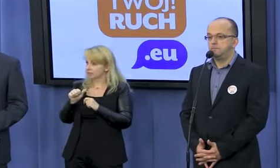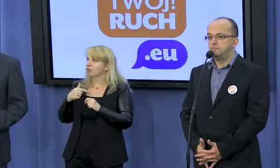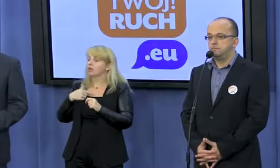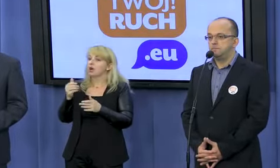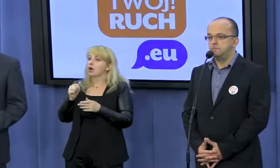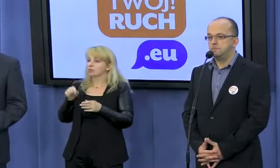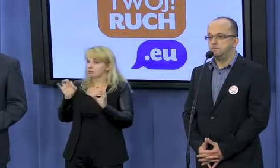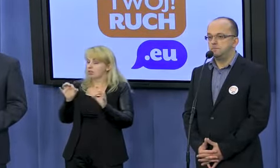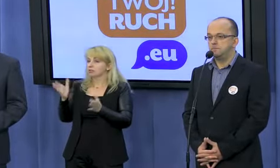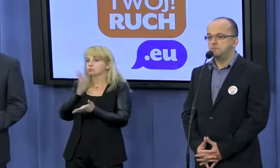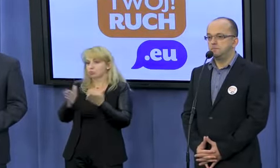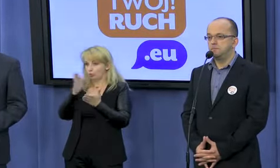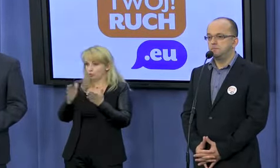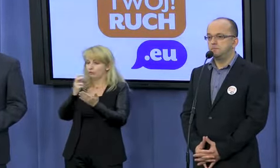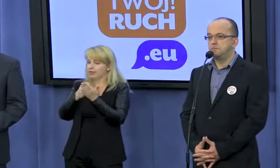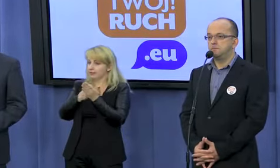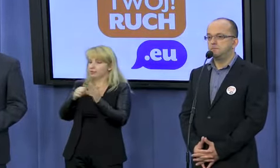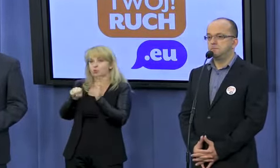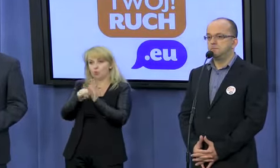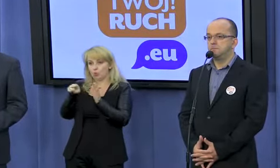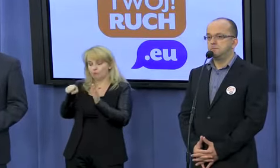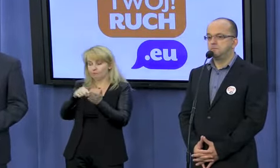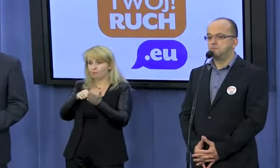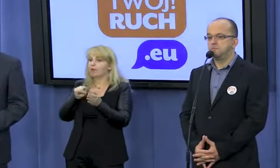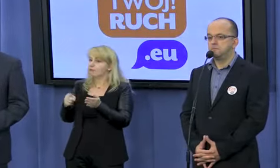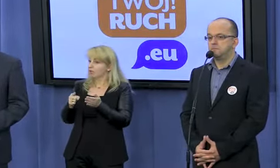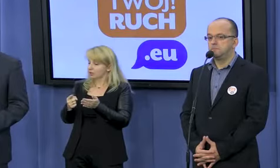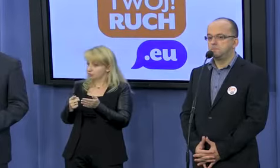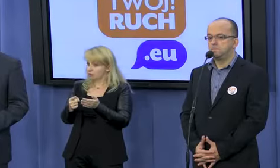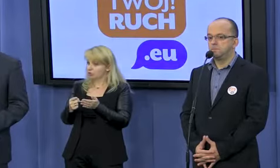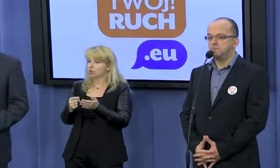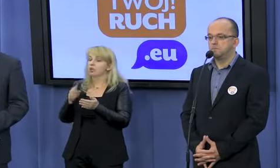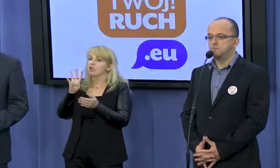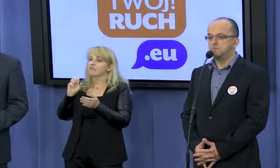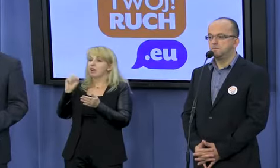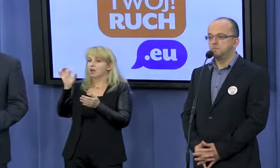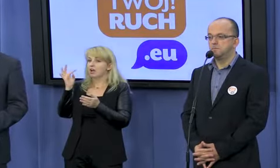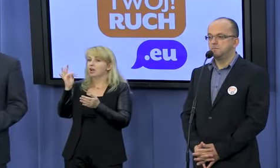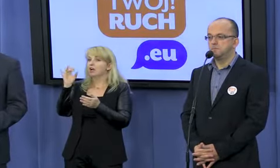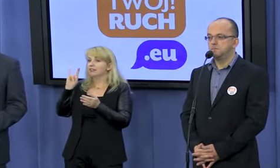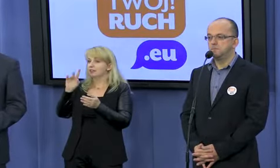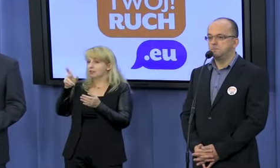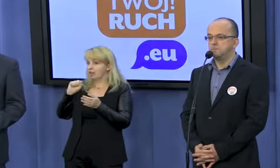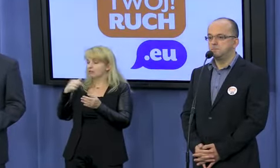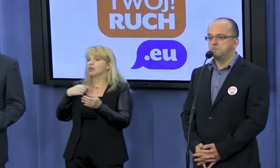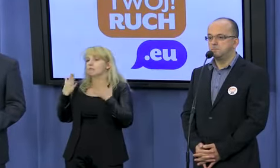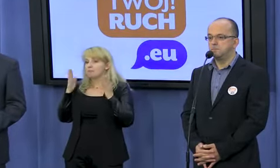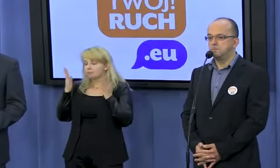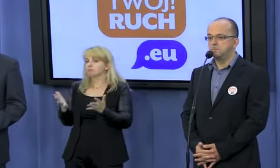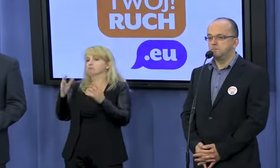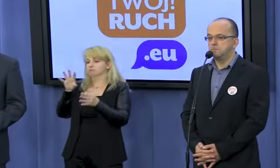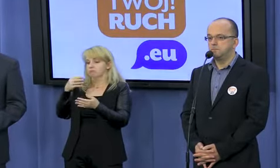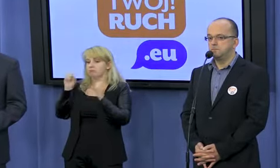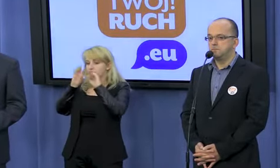przygotowania listu do Ojca Świętego, w którym poinformuję o wielu niegodziwościach episkopatu i mam nadzieję,